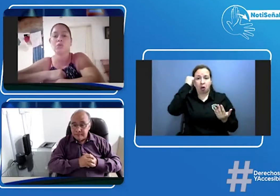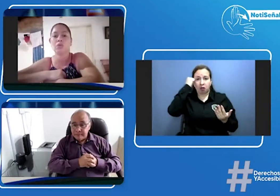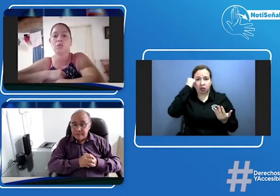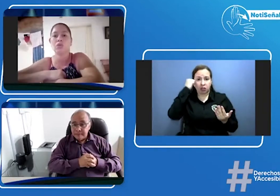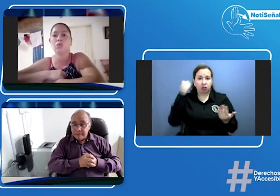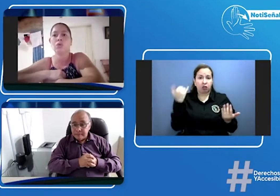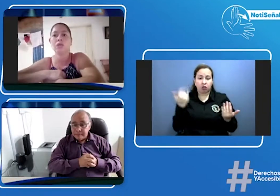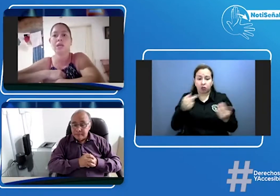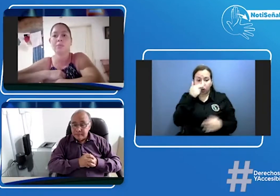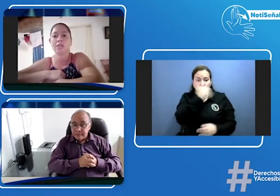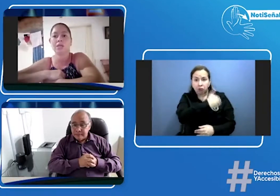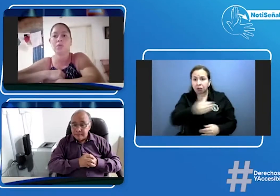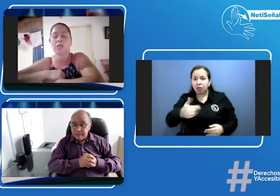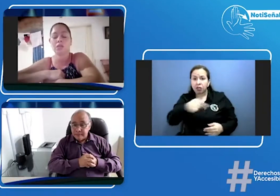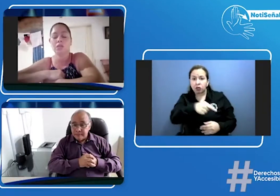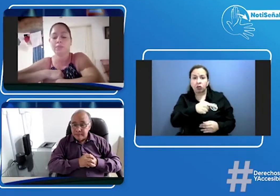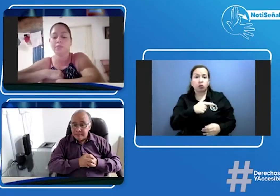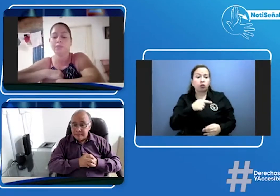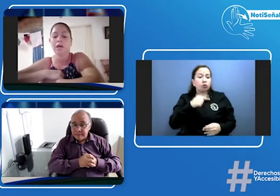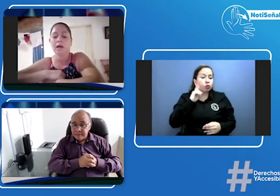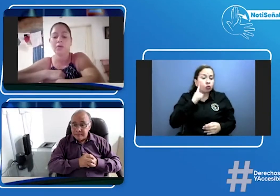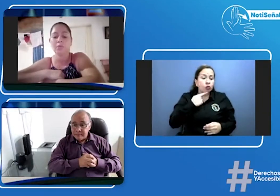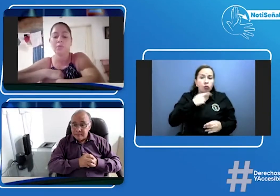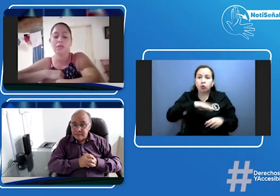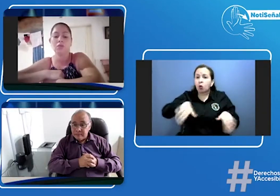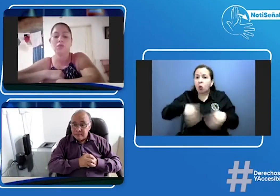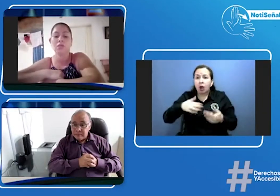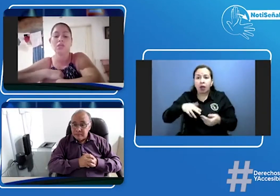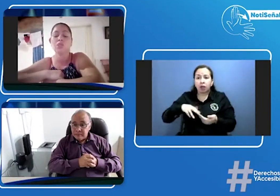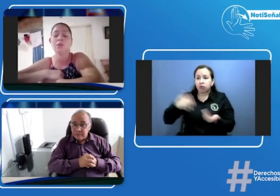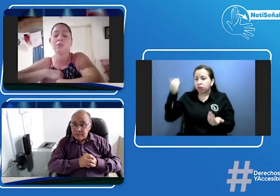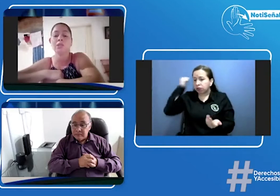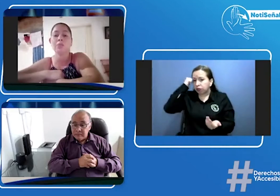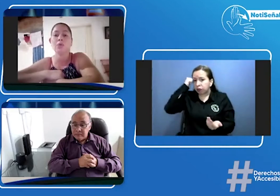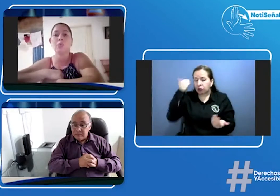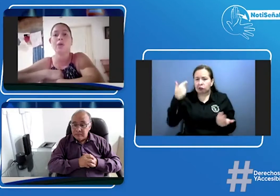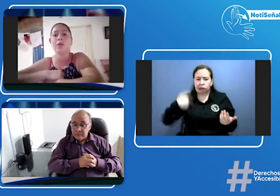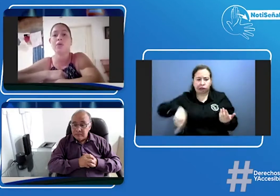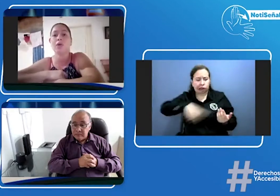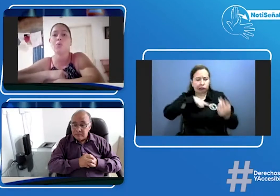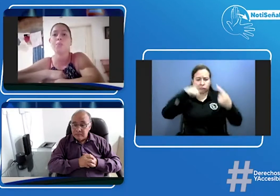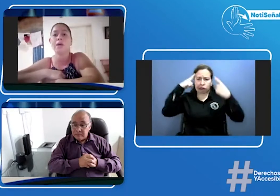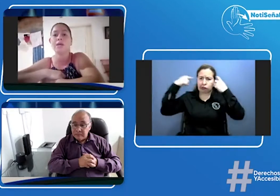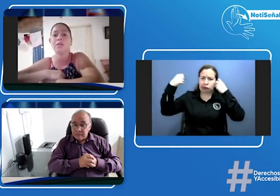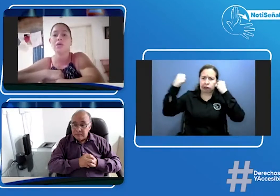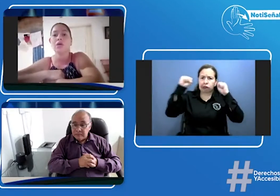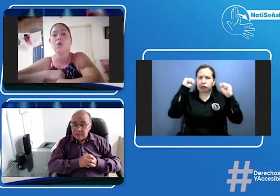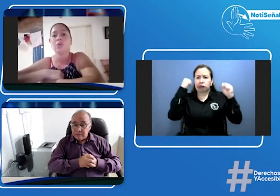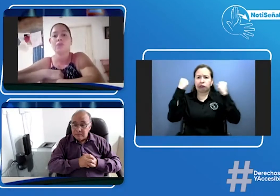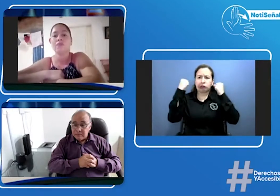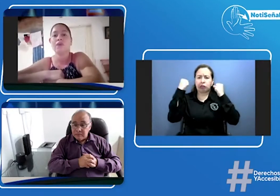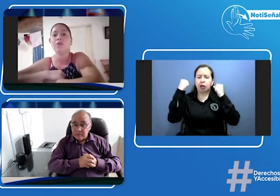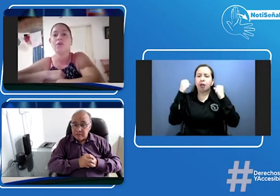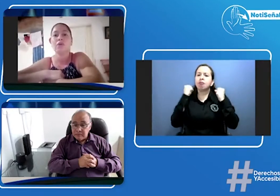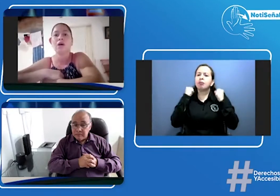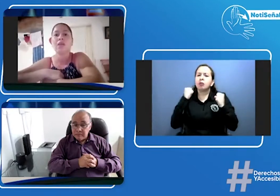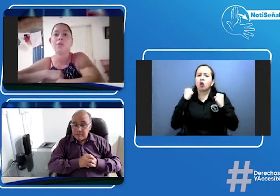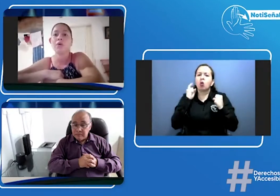niños con discapacidad auditiva algo pues que nos tiene sumamente preocupados y aún más con el fallo que nos ha dado el